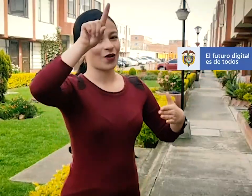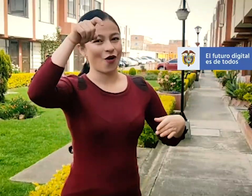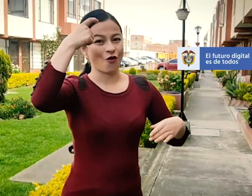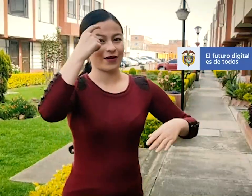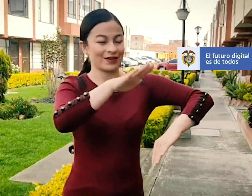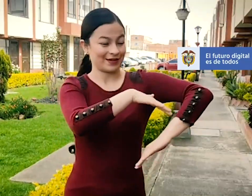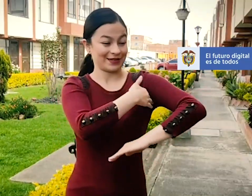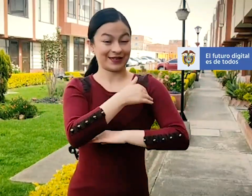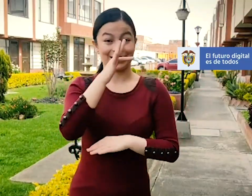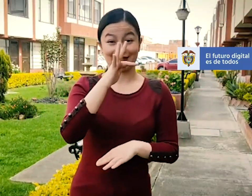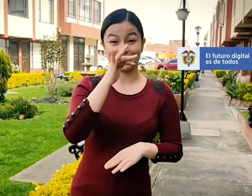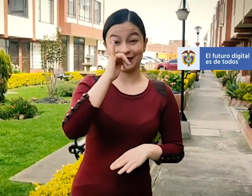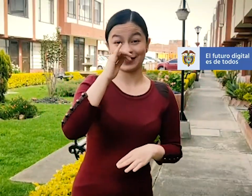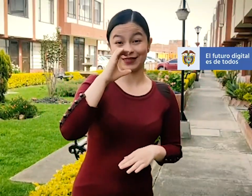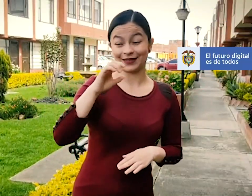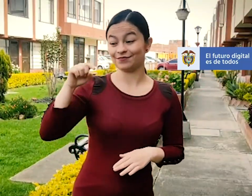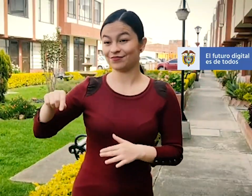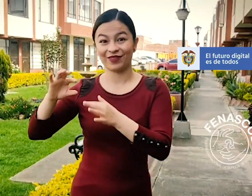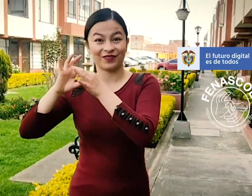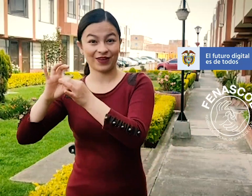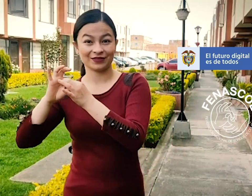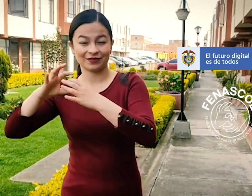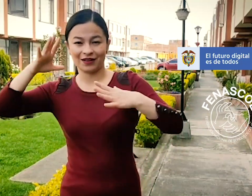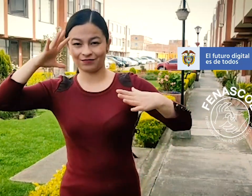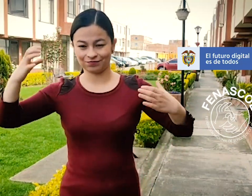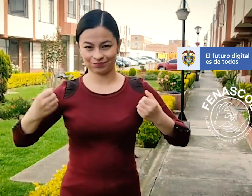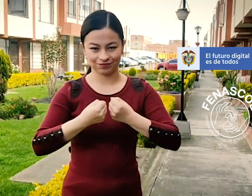entre el Gobierno Nacional a través del Ministerio TIC y FENASCOL.